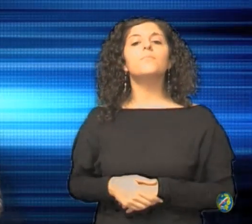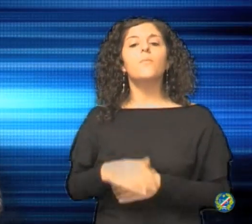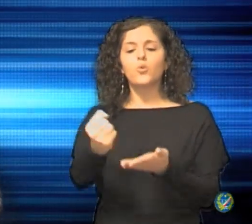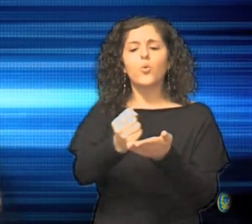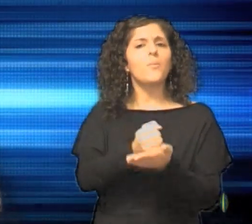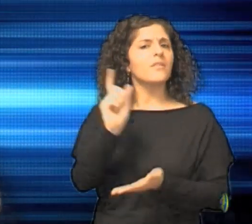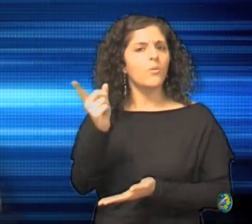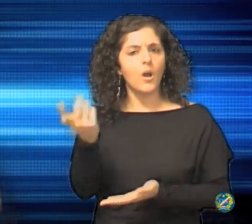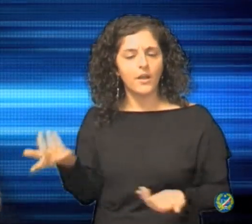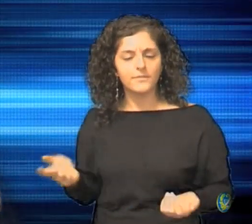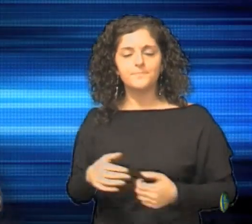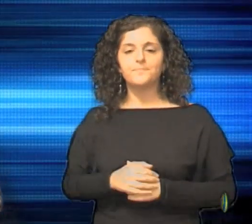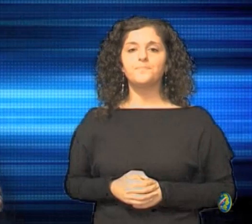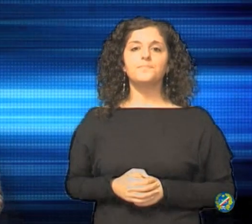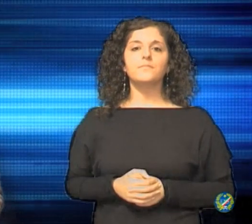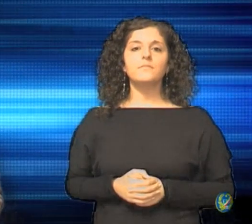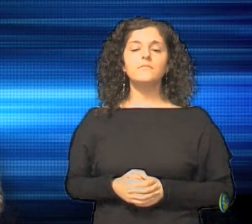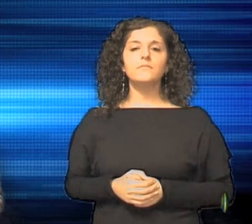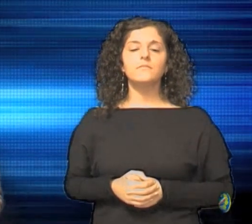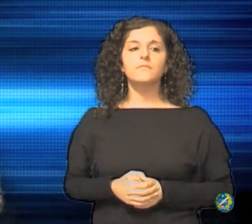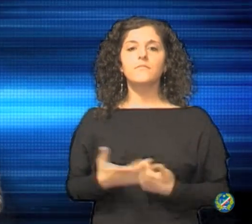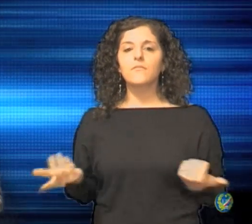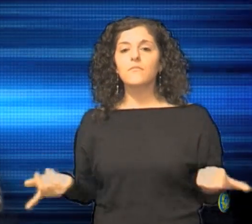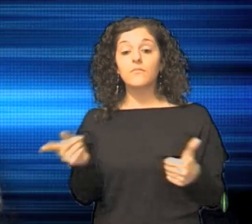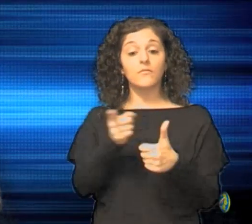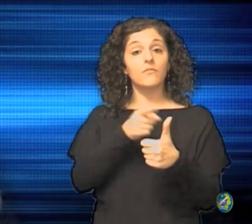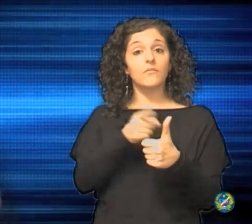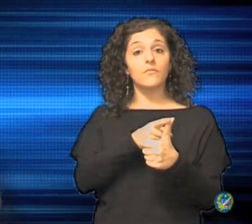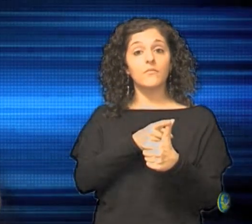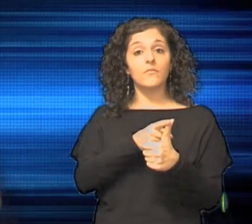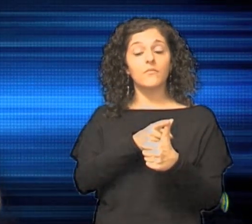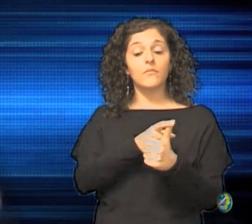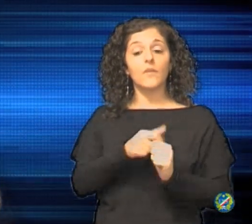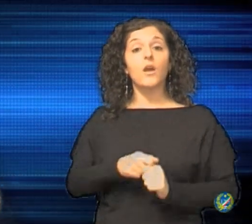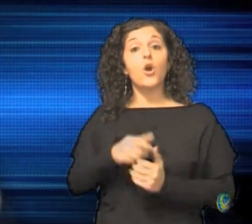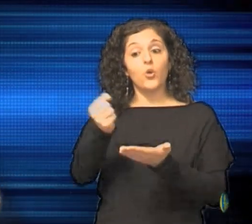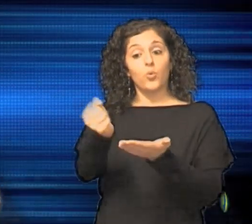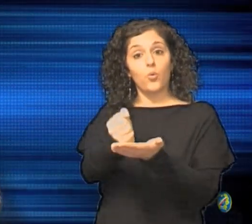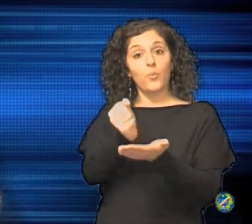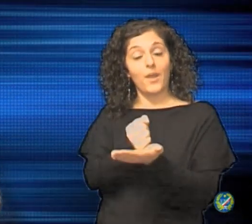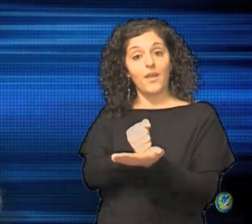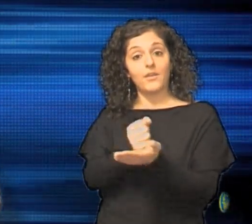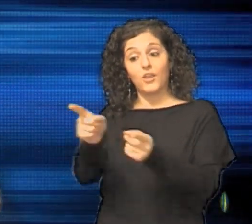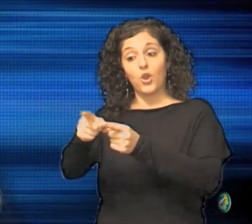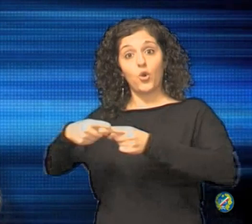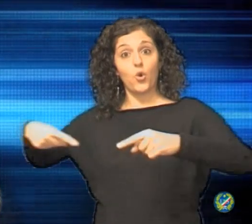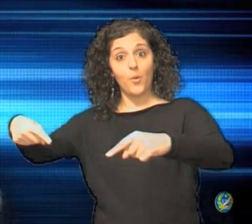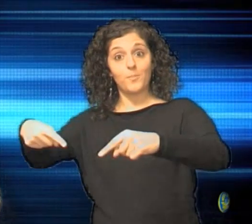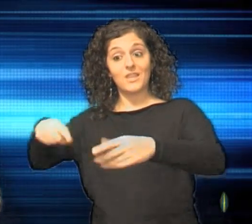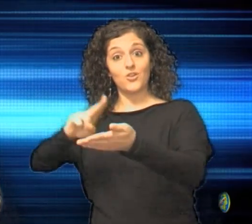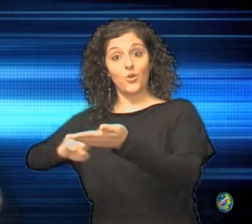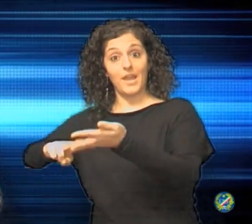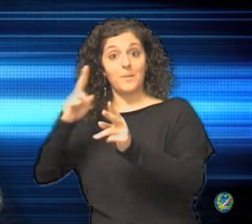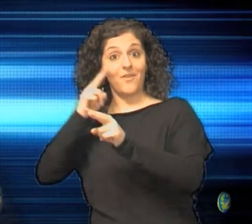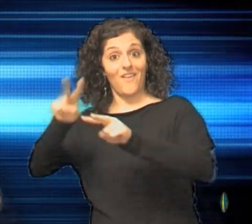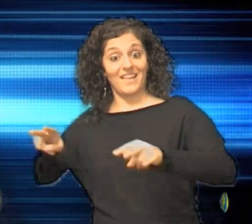Vediamo quale documentazione. Allora, la copia dei documenti presentati alla Commissione INPS di